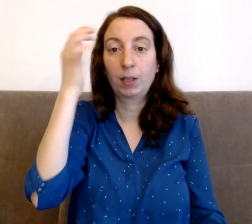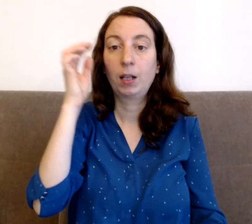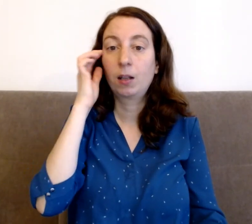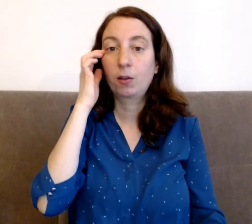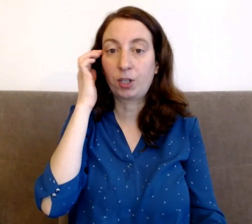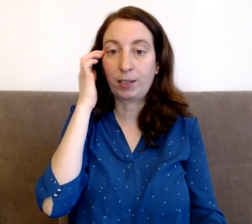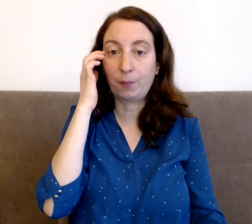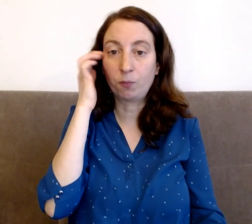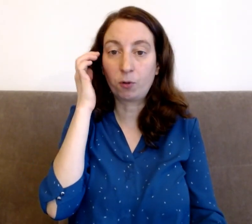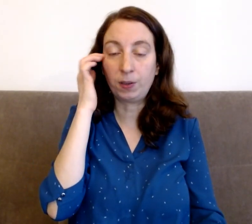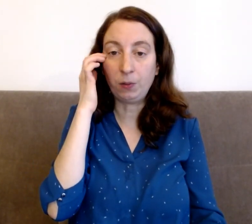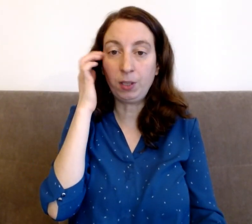Quand j'accepte mon côté unique.